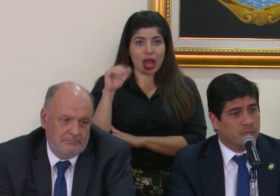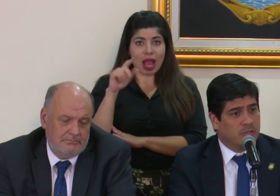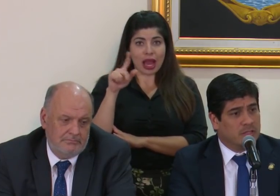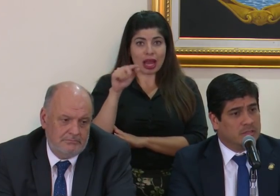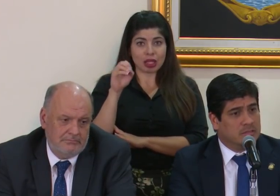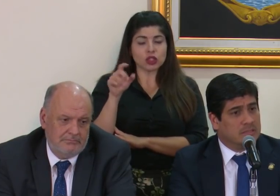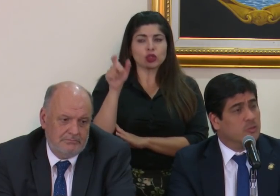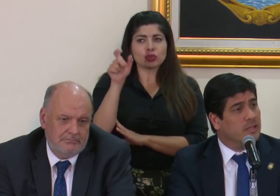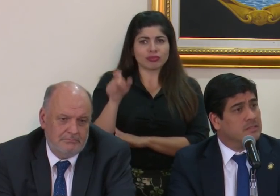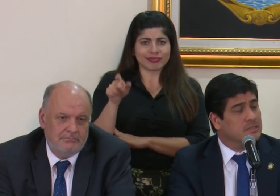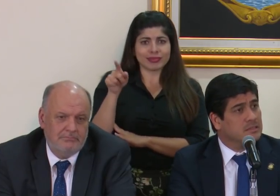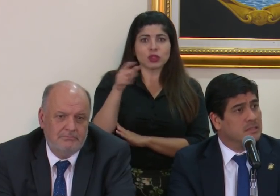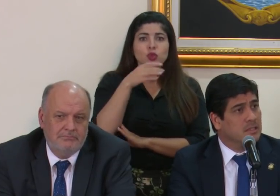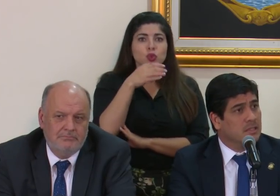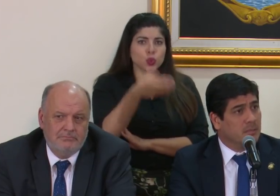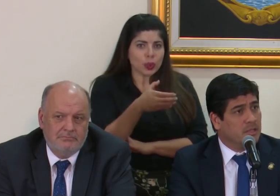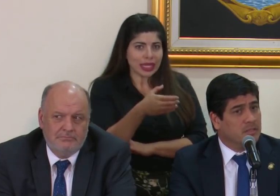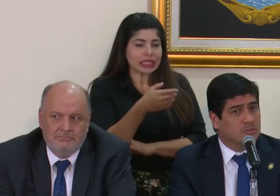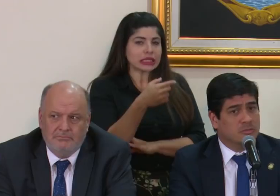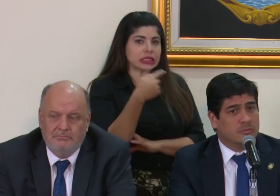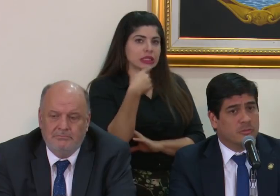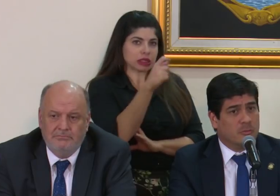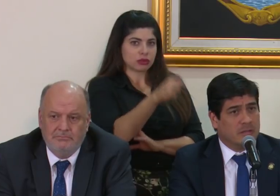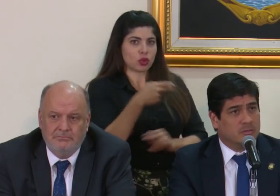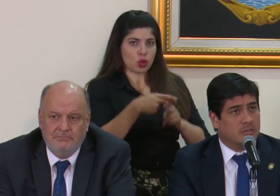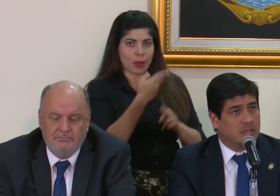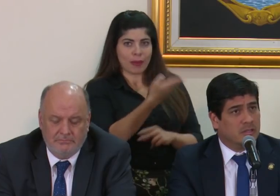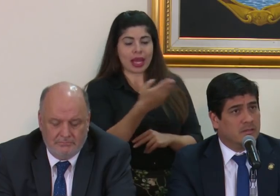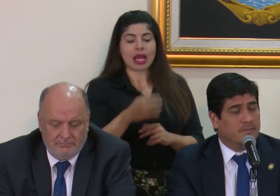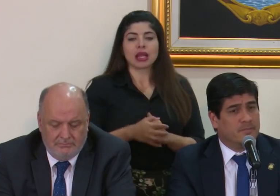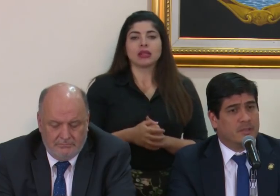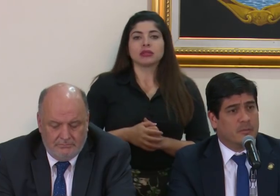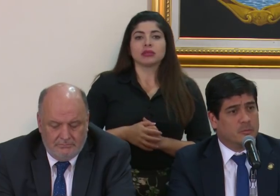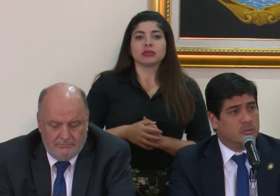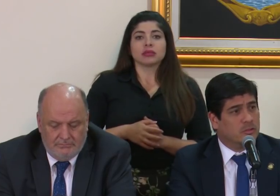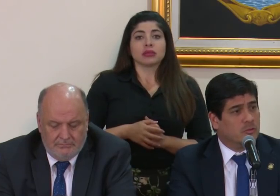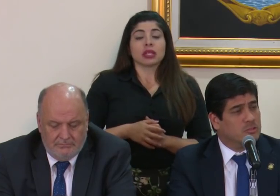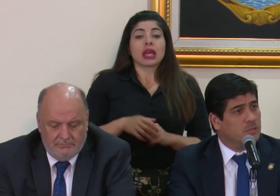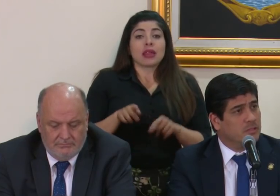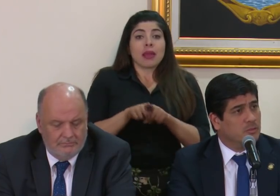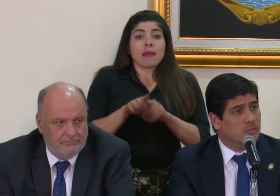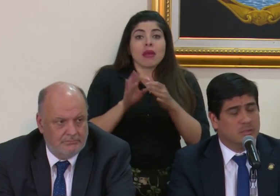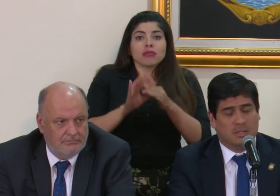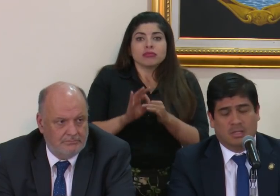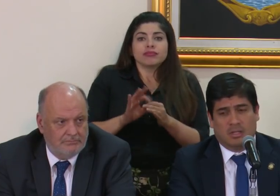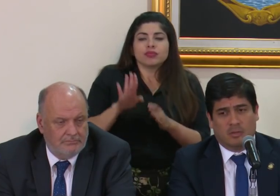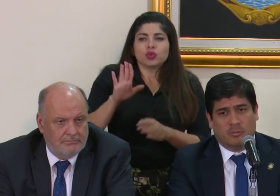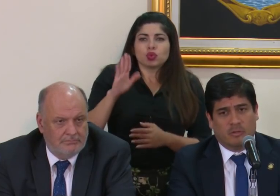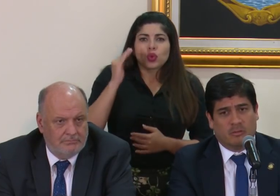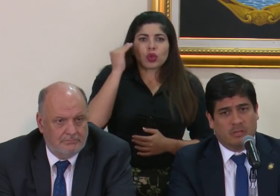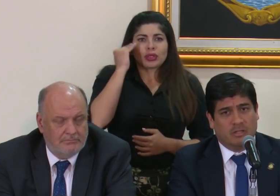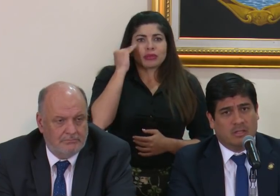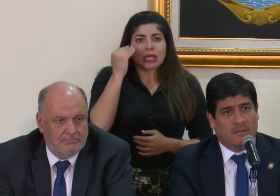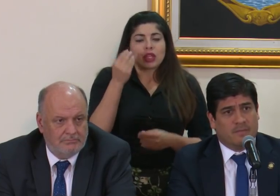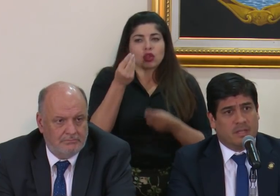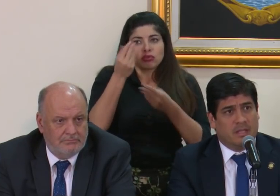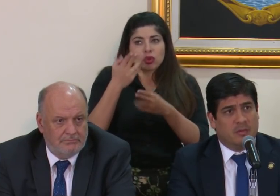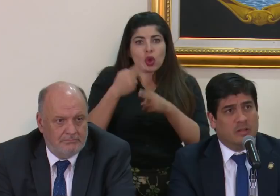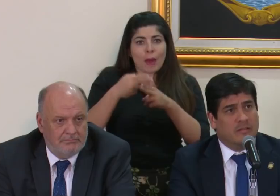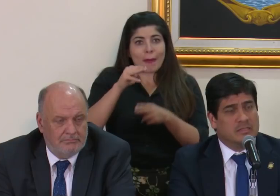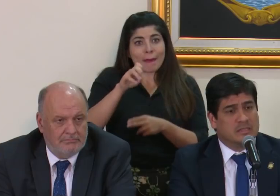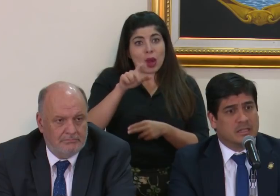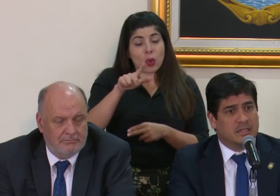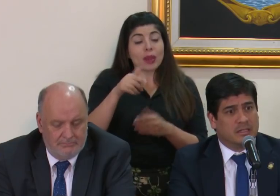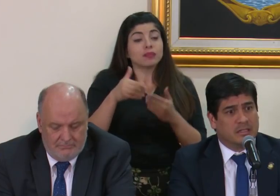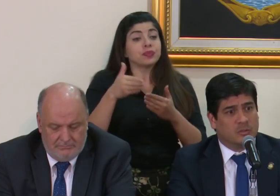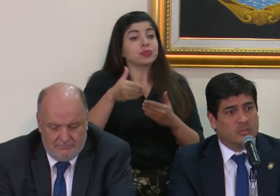Una de las suficiencias que me hizo Don Roberto, que me en el conocimiento de Don Manuel. Y